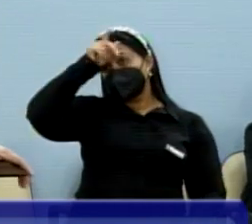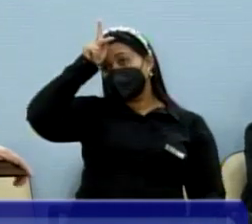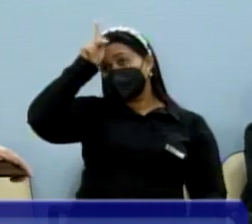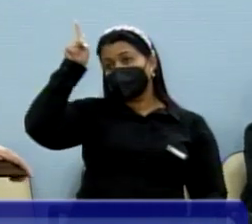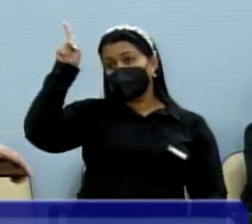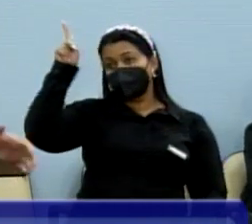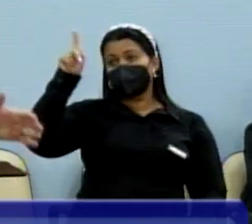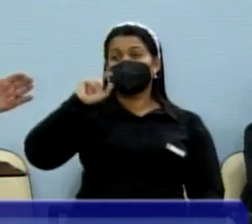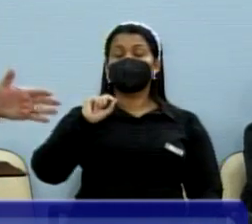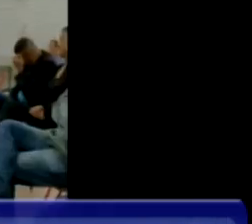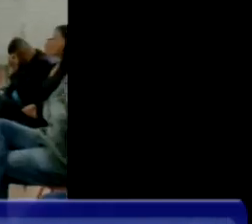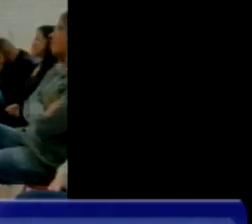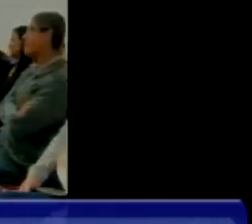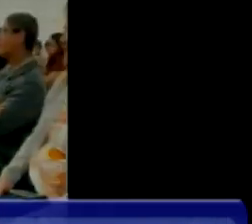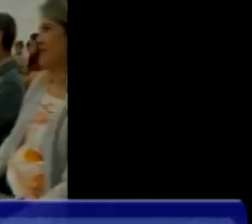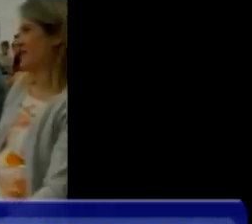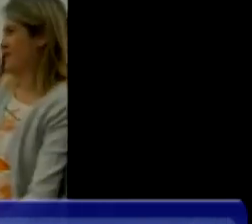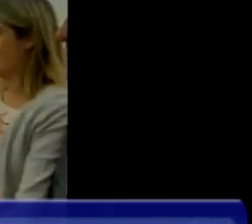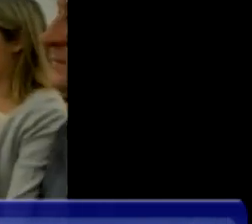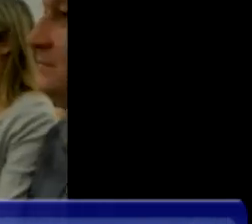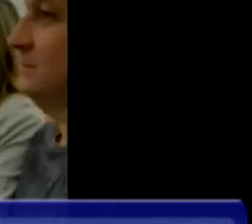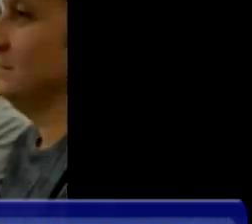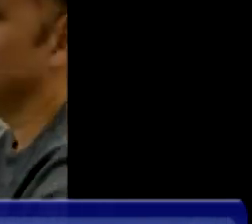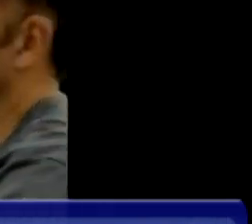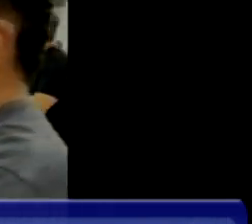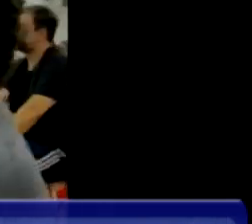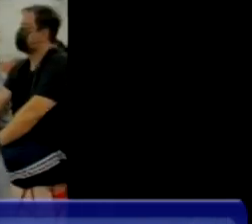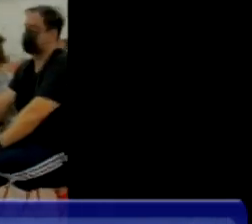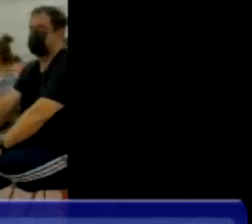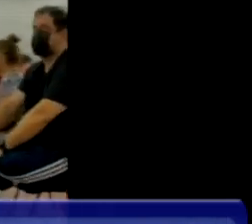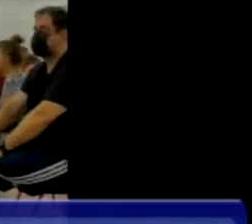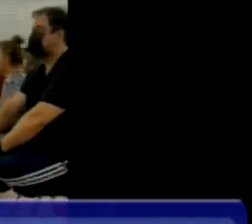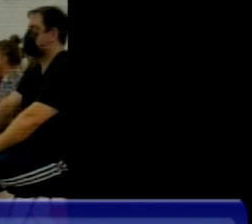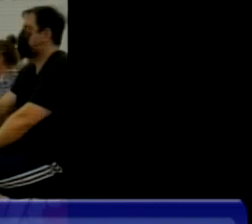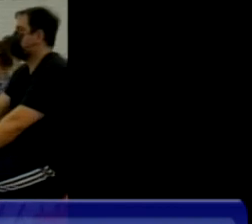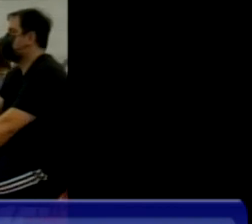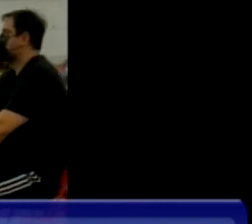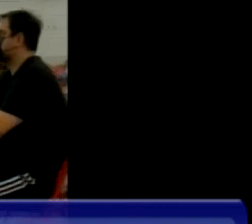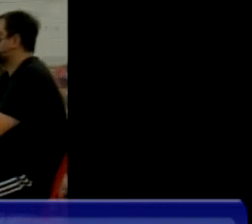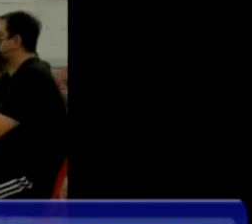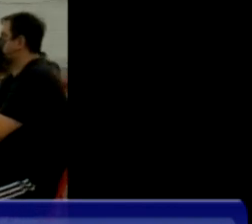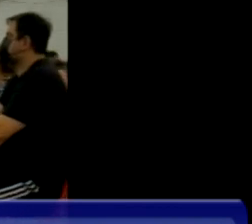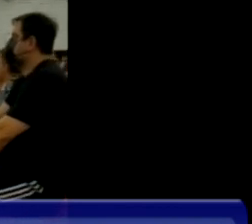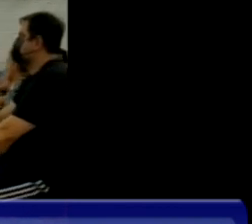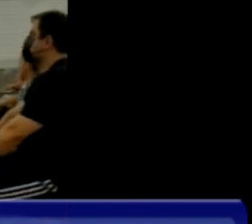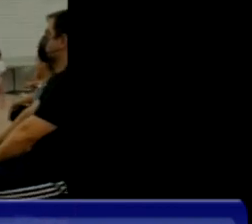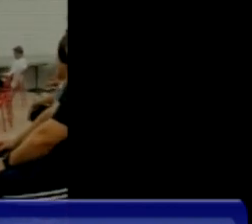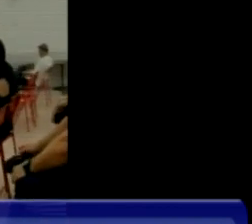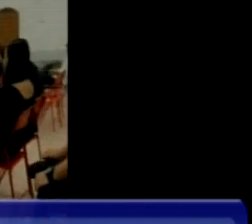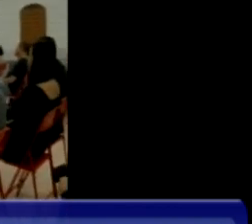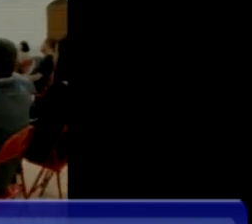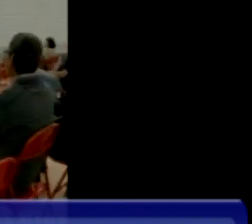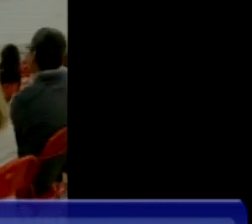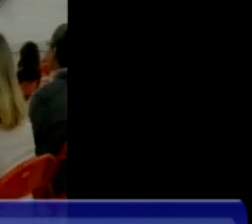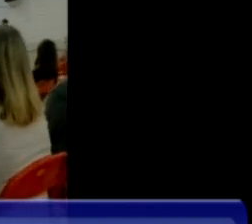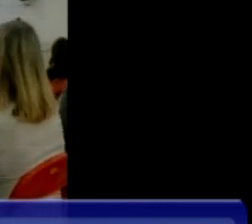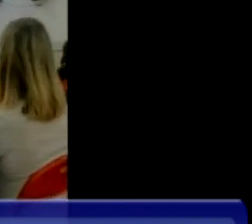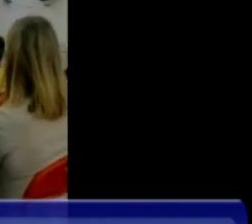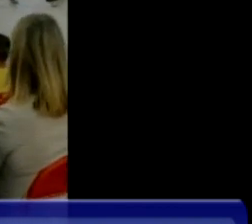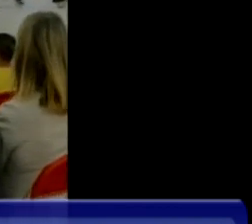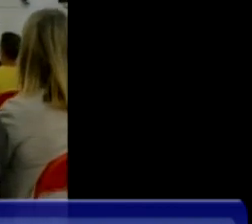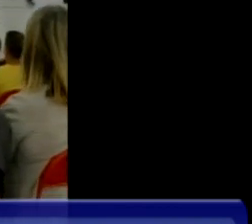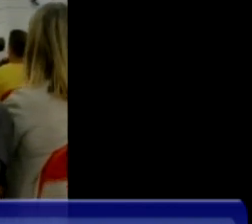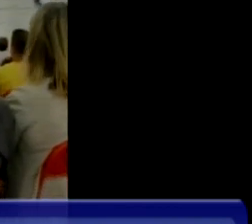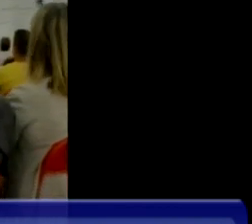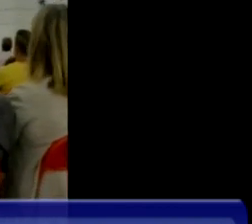colocasse já na primeira parcela de 100 milhões, desse prioridade ao bairro Castelinho 3, porque